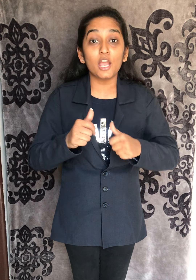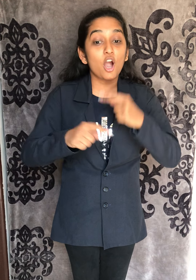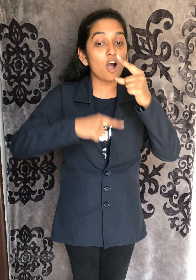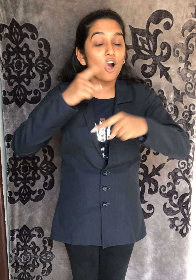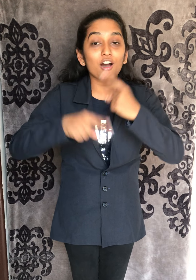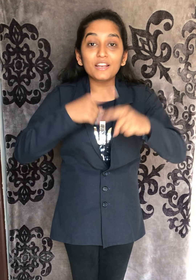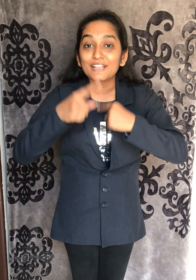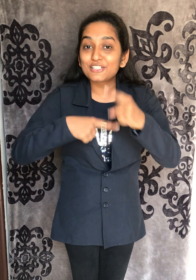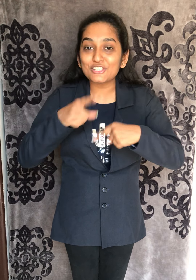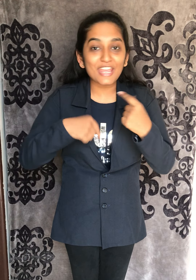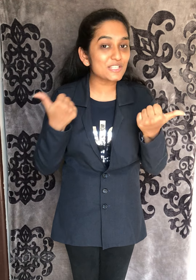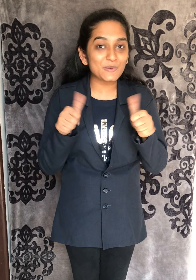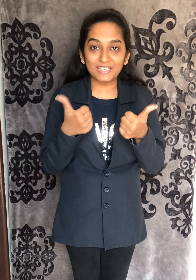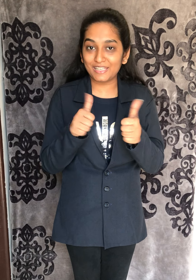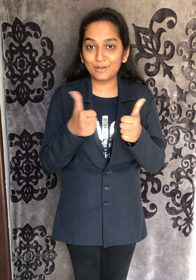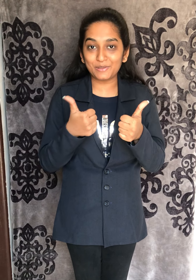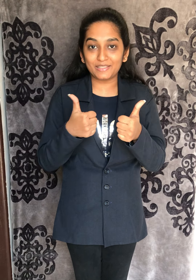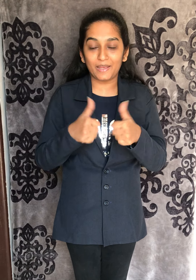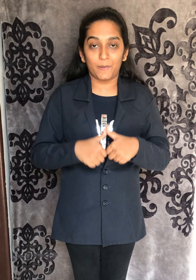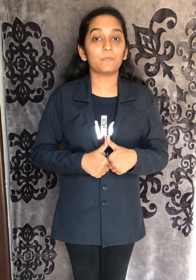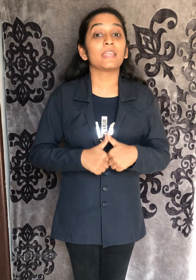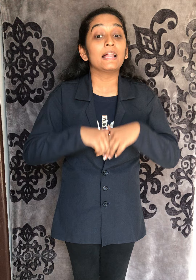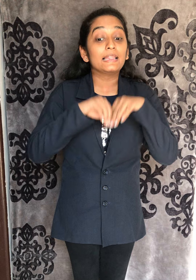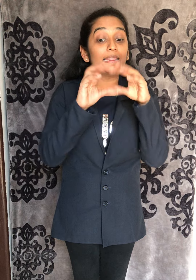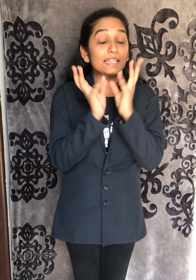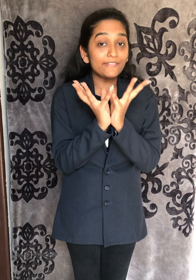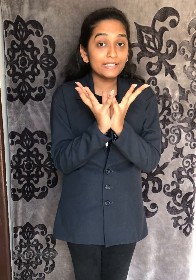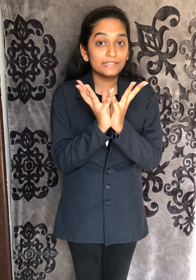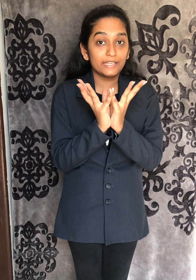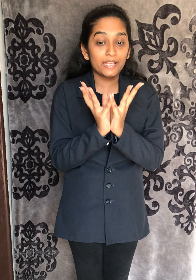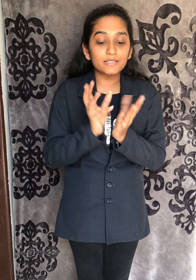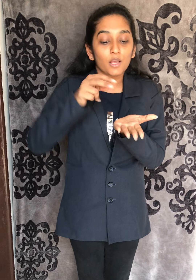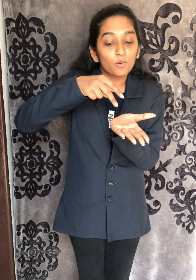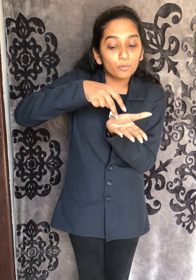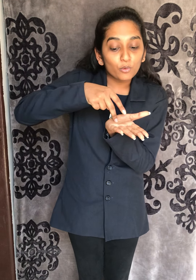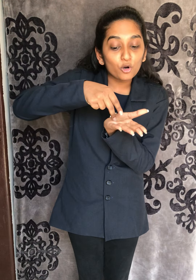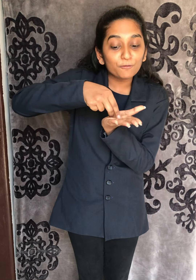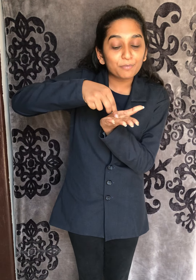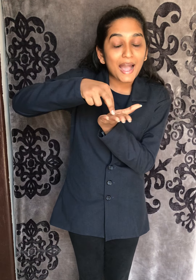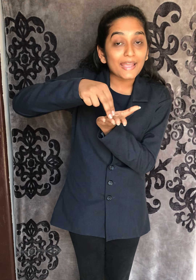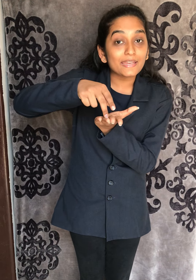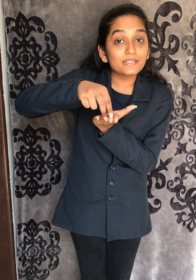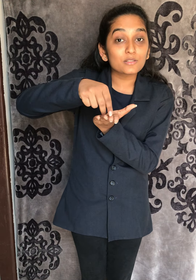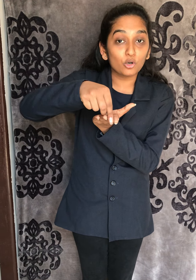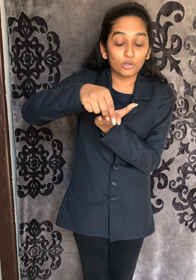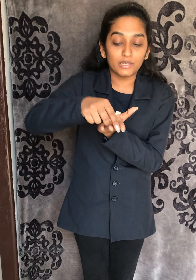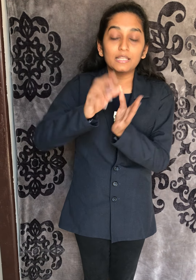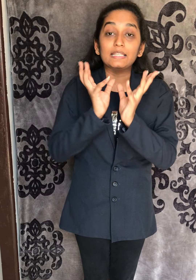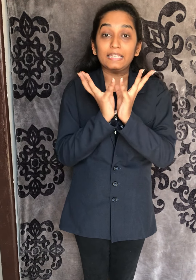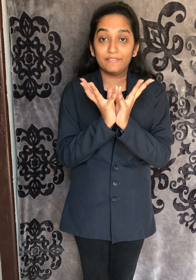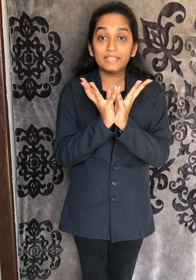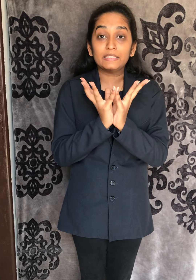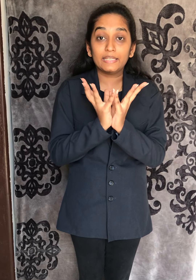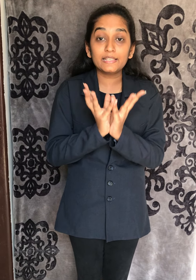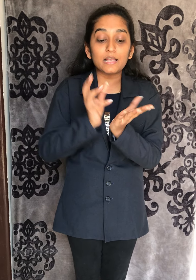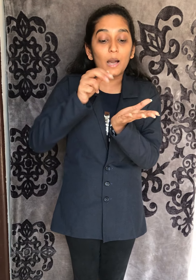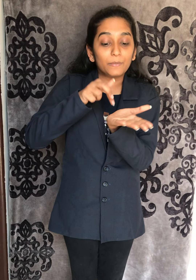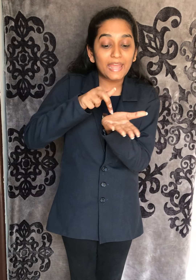हैं और Change भी नहीं होते है. Living Things move by its own. Living Things अपने